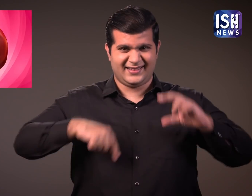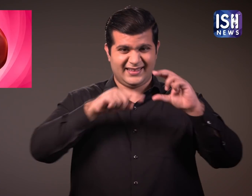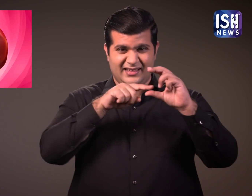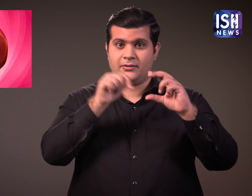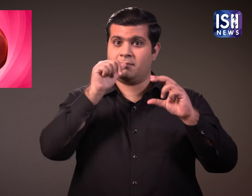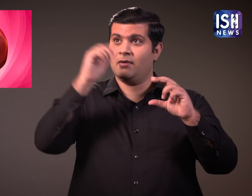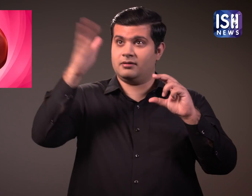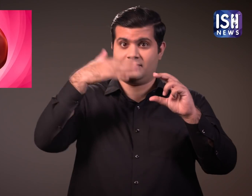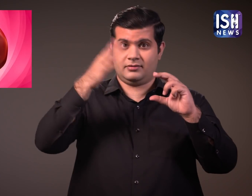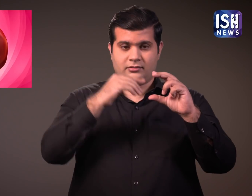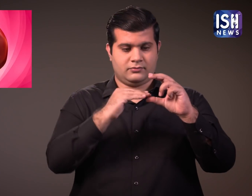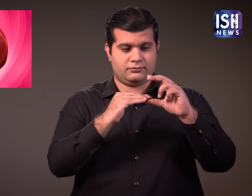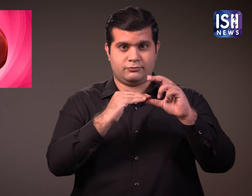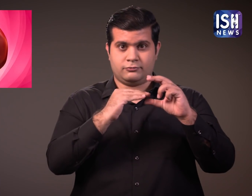संसाधित करने में सक्षम होते है